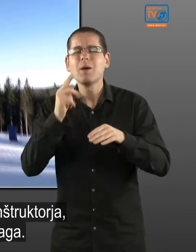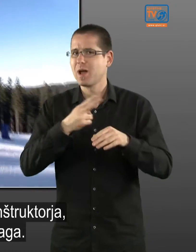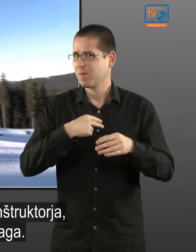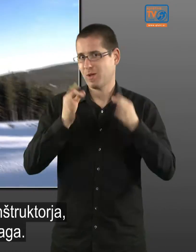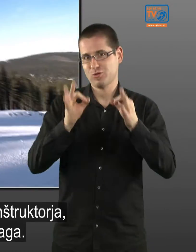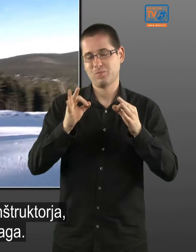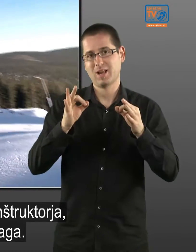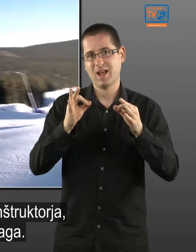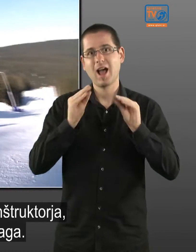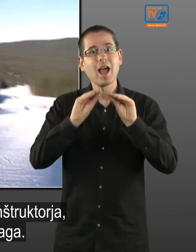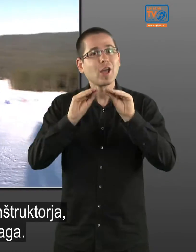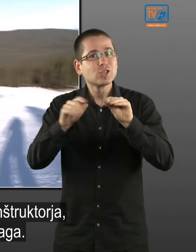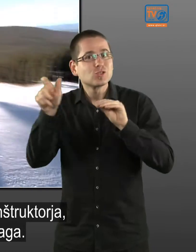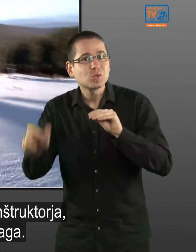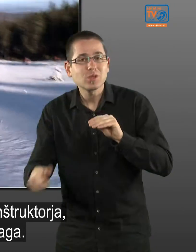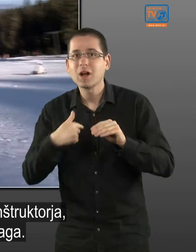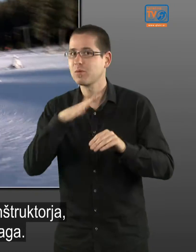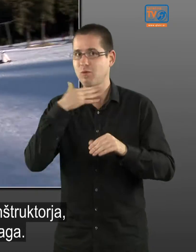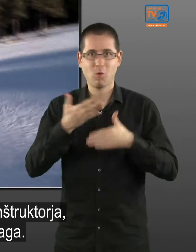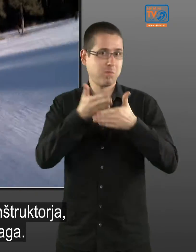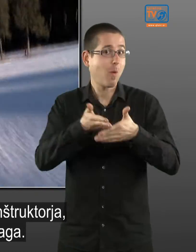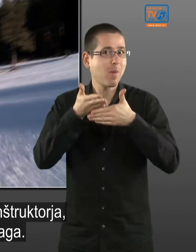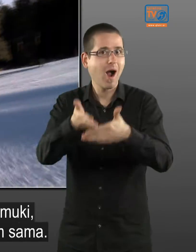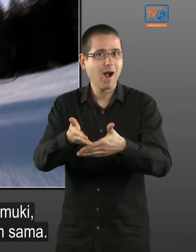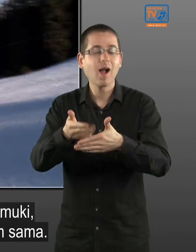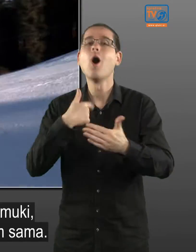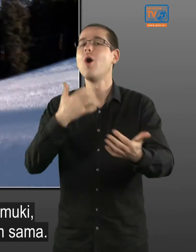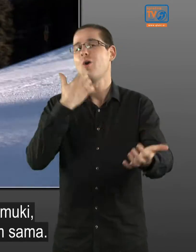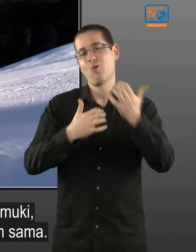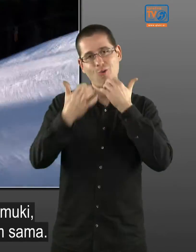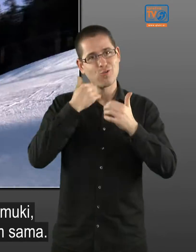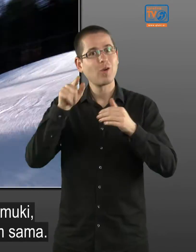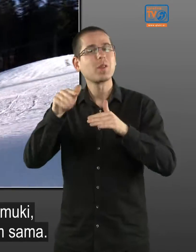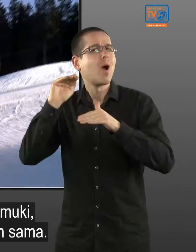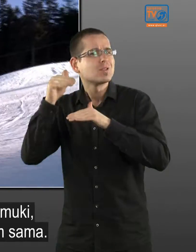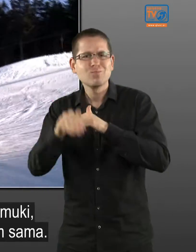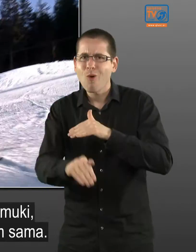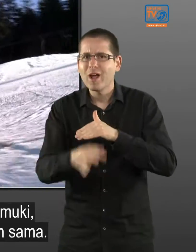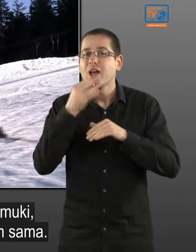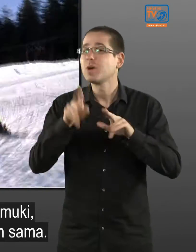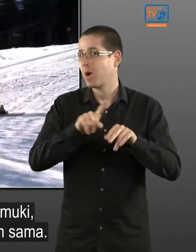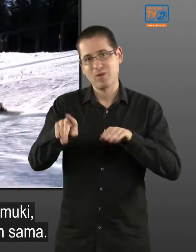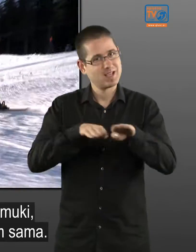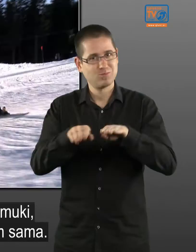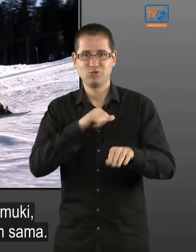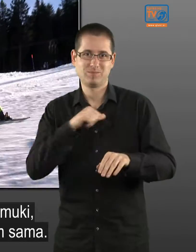dobrega inštruktorja, ki mi ful pomaga in saj uživam v tej smuki, čeprav ne smučam sama.